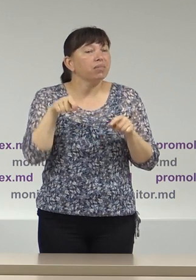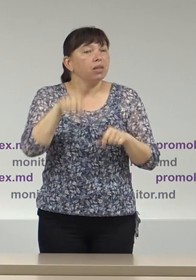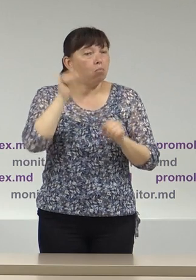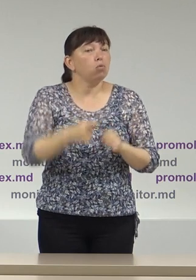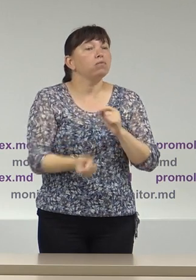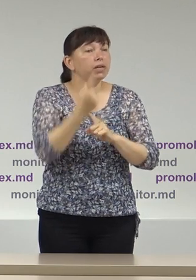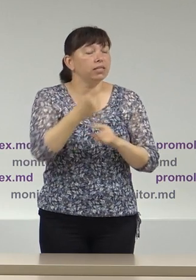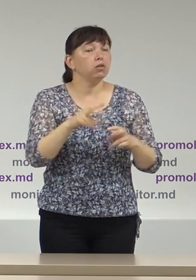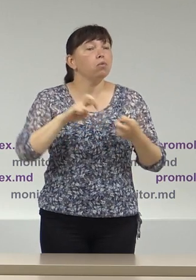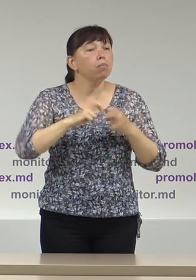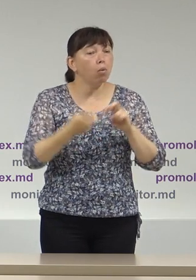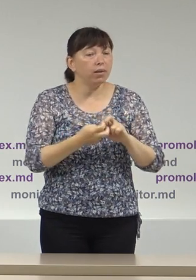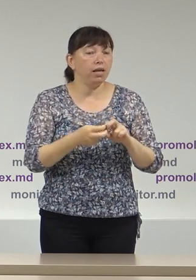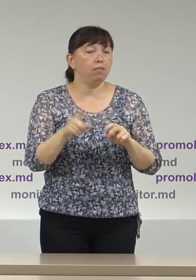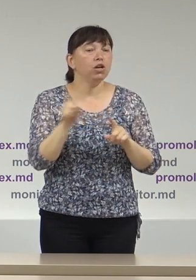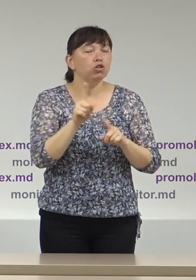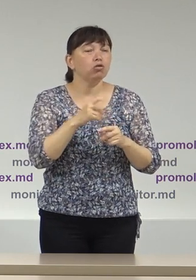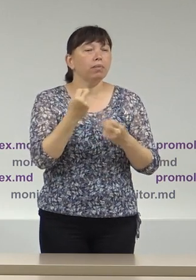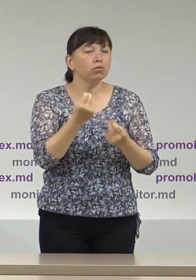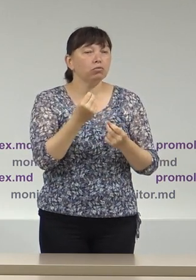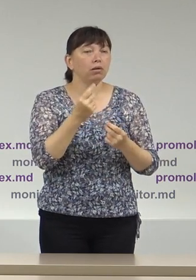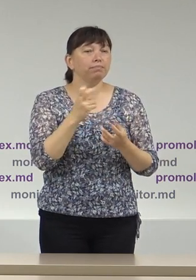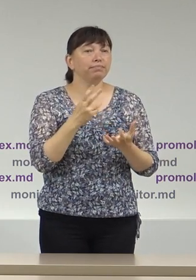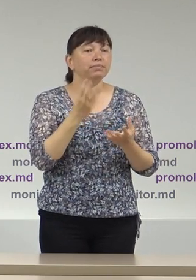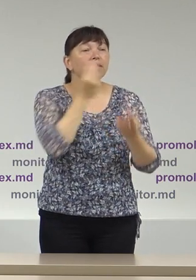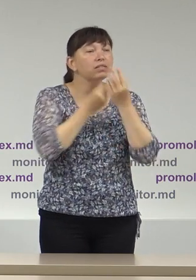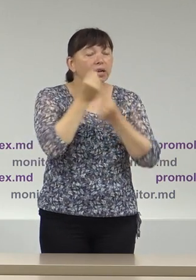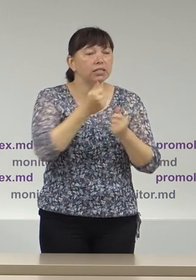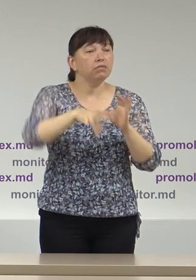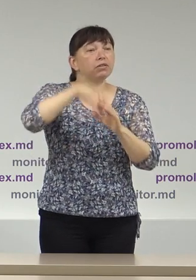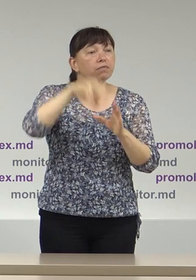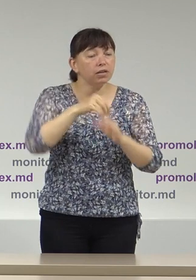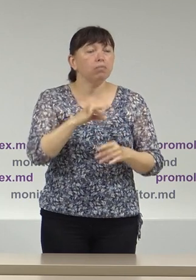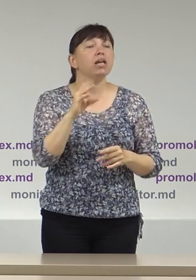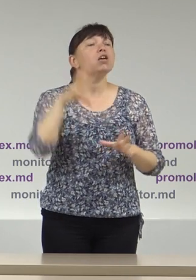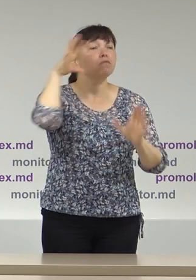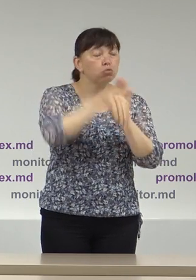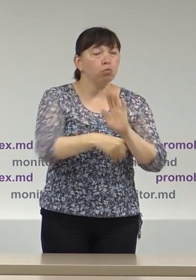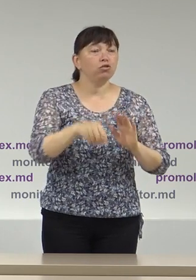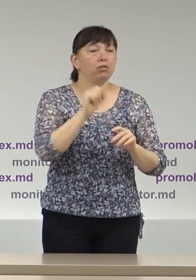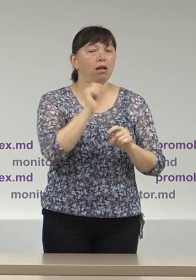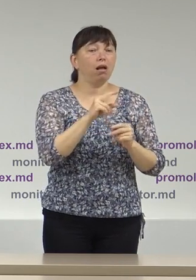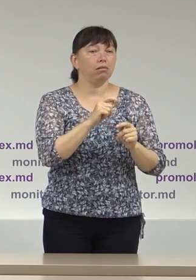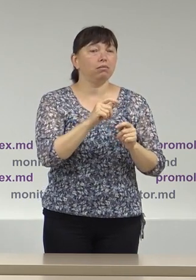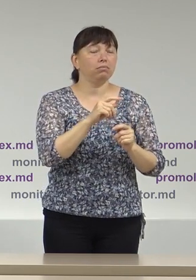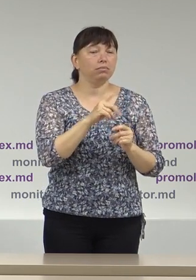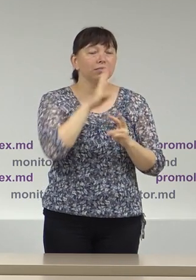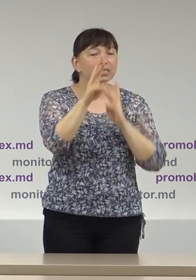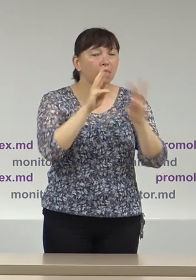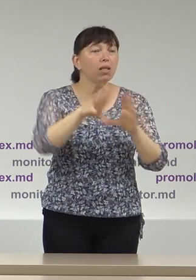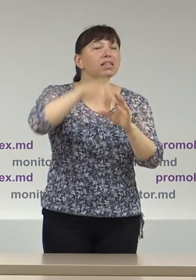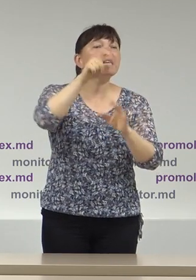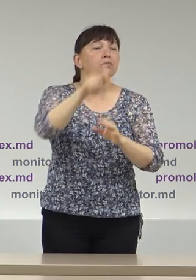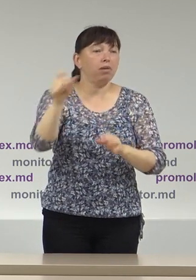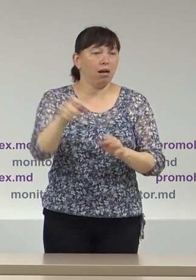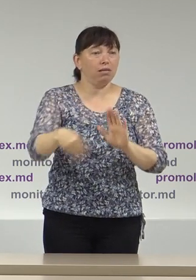riscuri de viciere a procesului electoral, inclusiv din perspectiva corupirii a legătorilor. Tot în